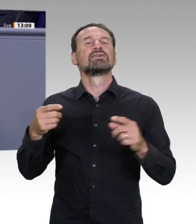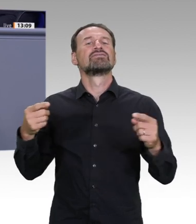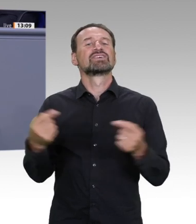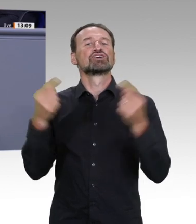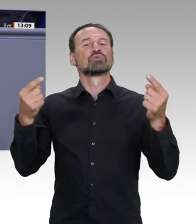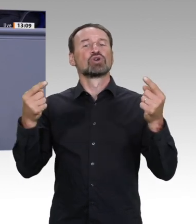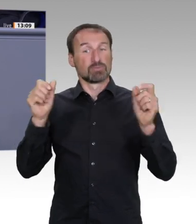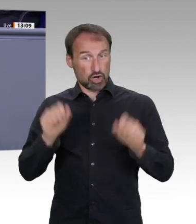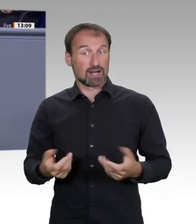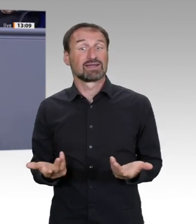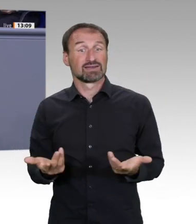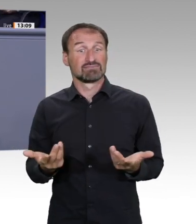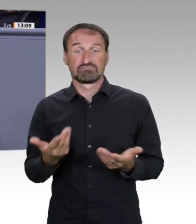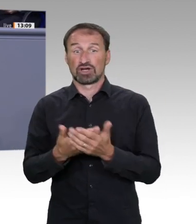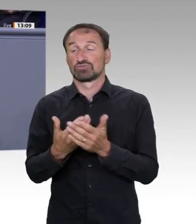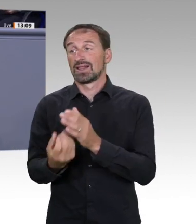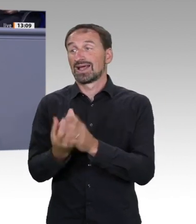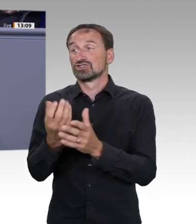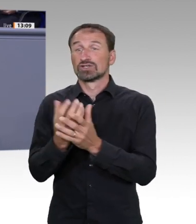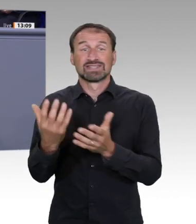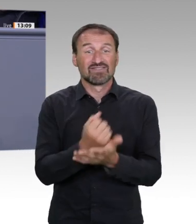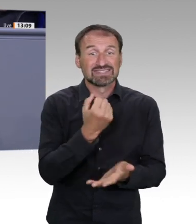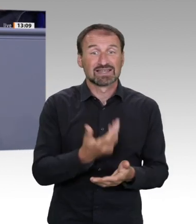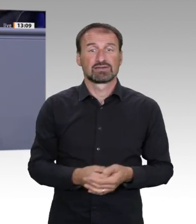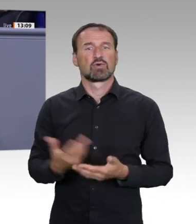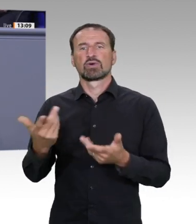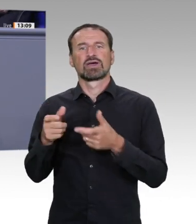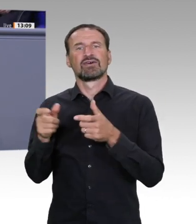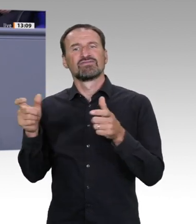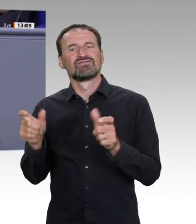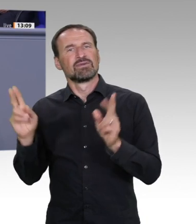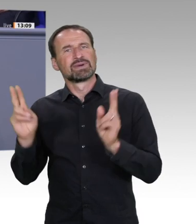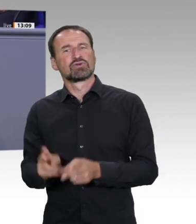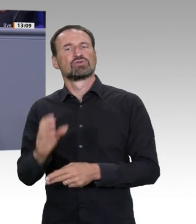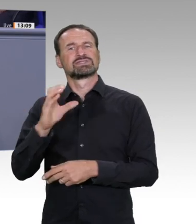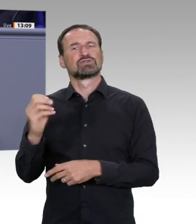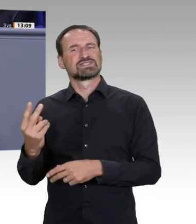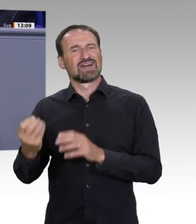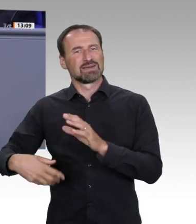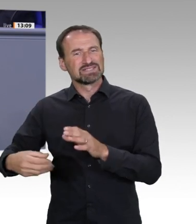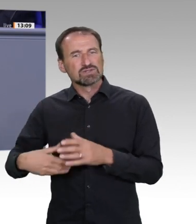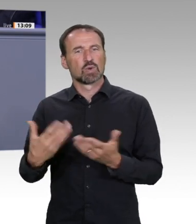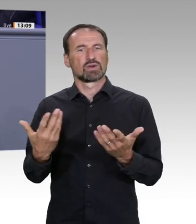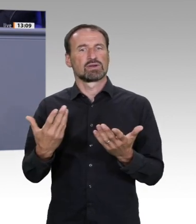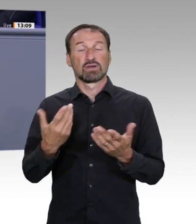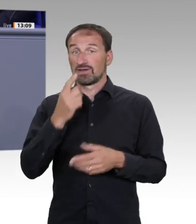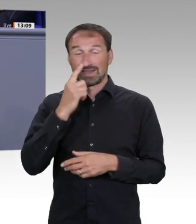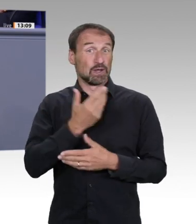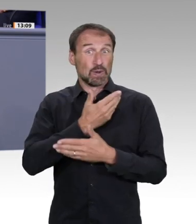Experimentierfeldern in der Landwirtschaft, in der Anwendung von Experimentierklauseln, aber auch in der Mobilisierung von Wagniskapital für